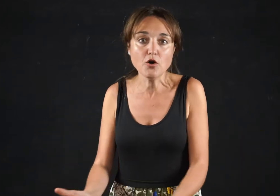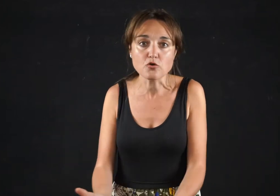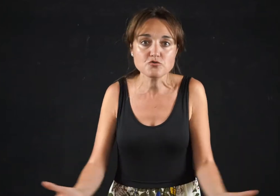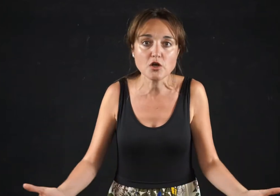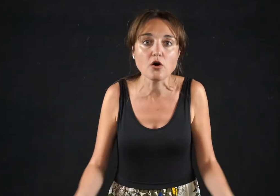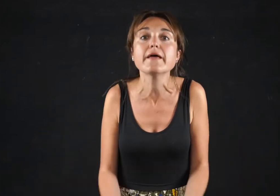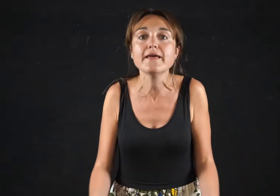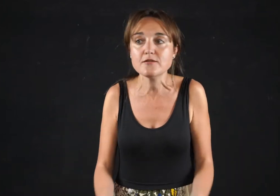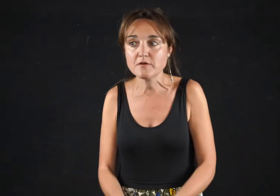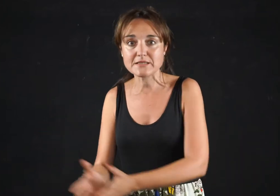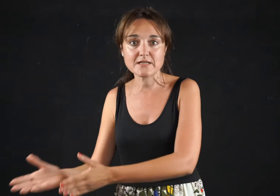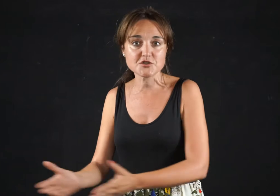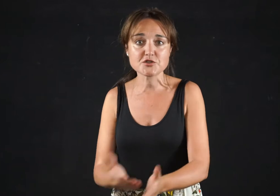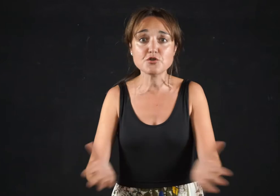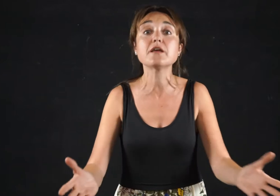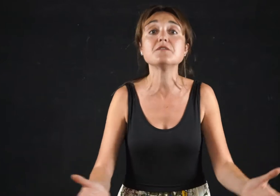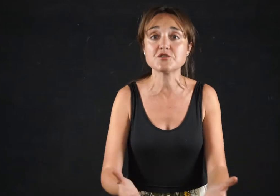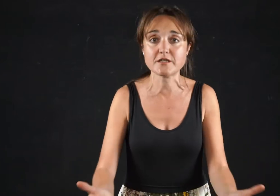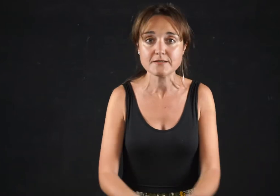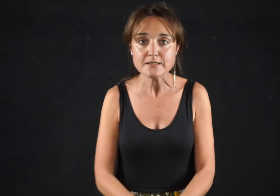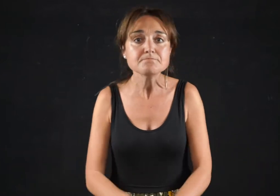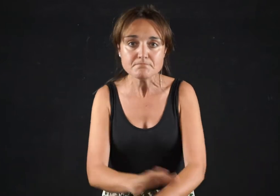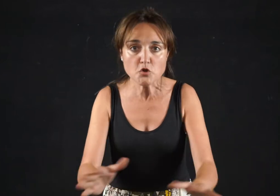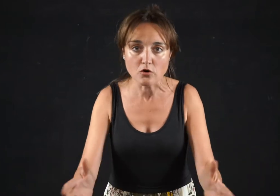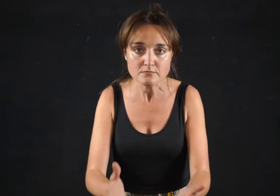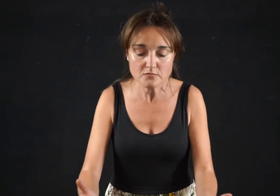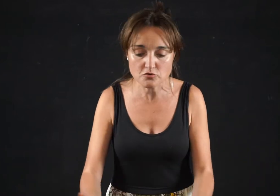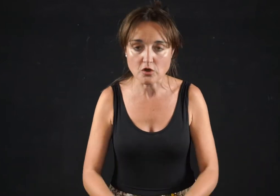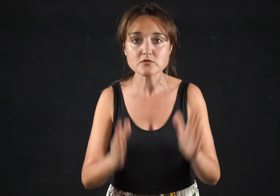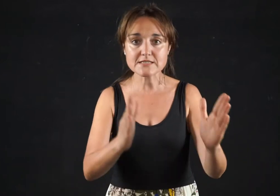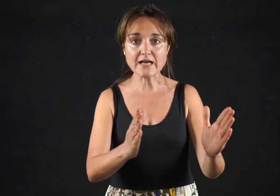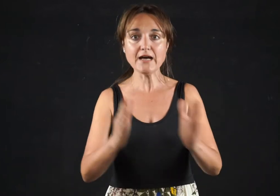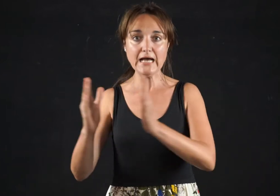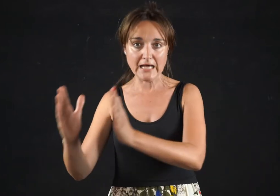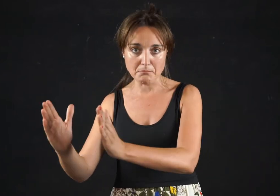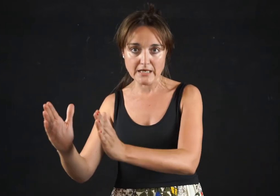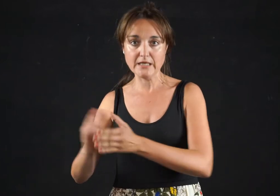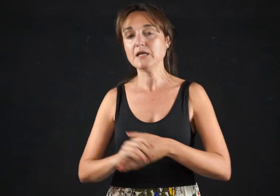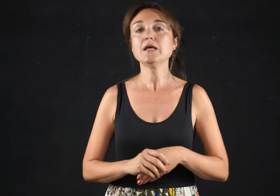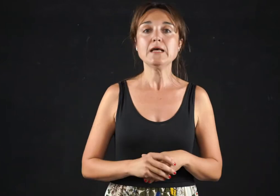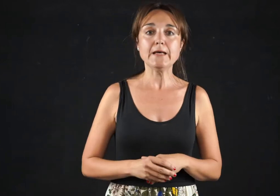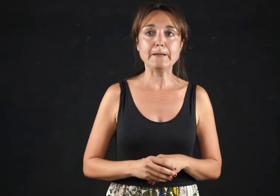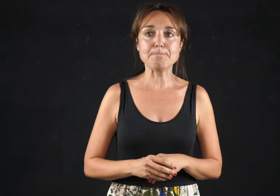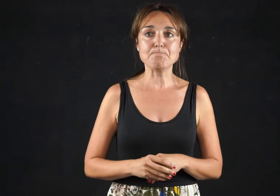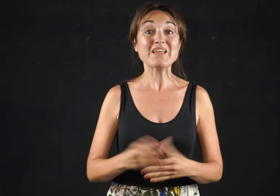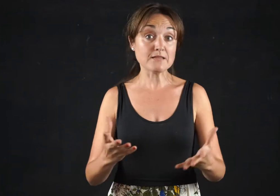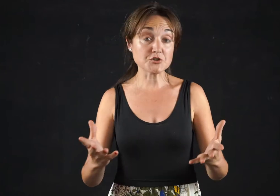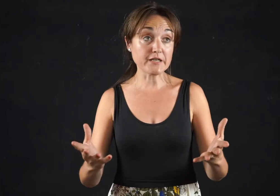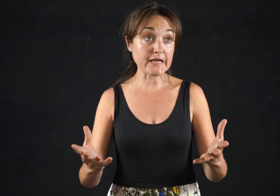No, non ce l'ho, dovrebbe essere l'eccezione, invece... no, non ce l'ho. Sara Albani, età scenica